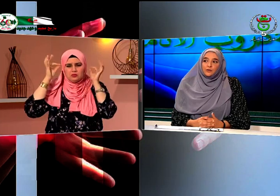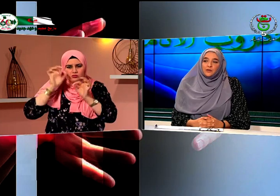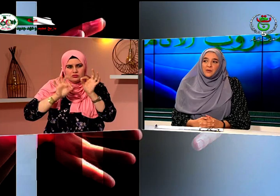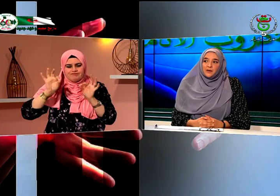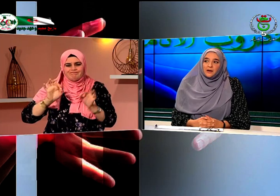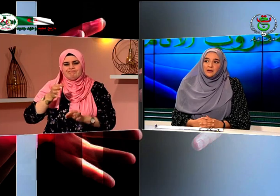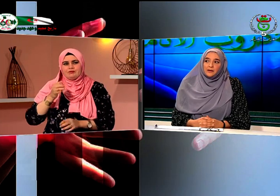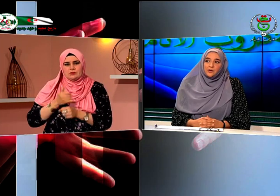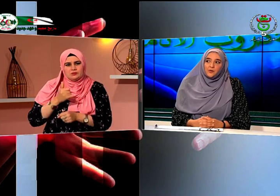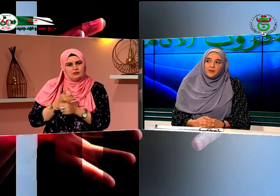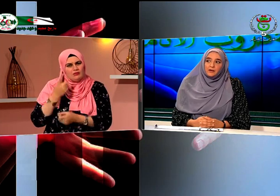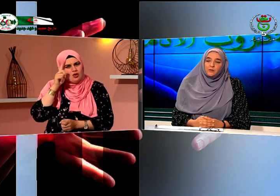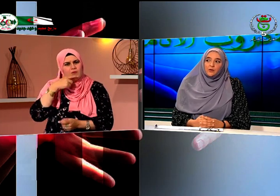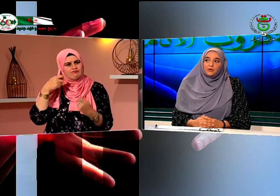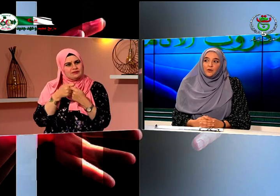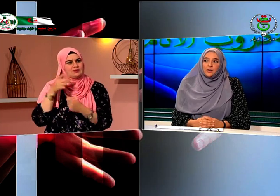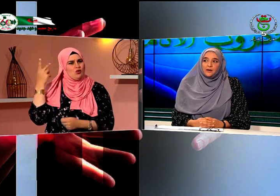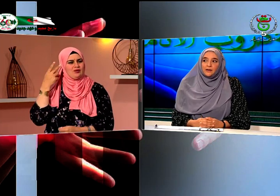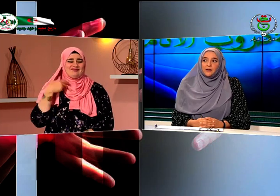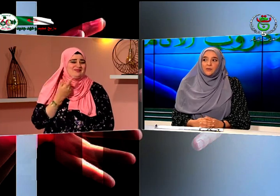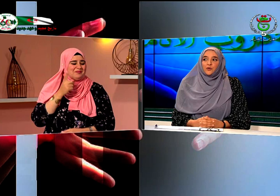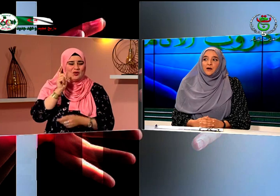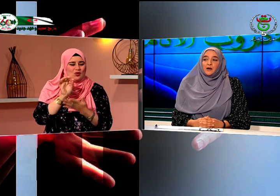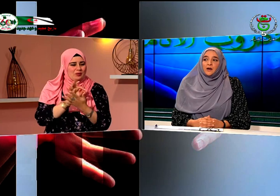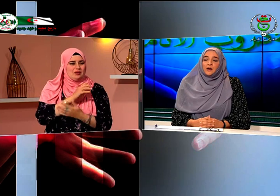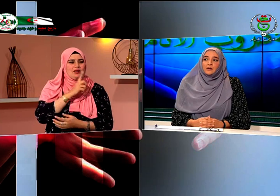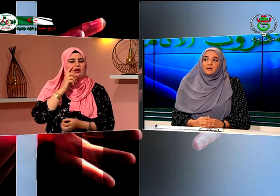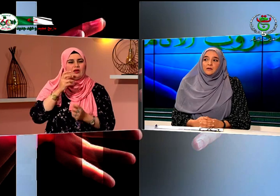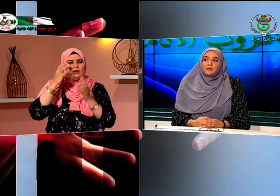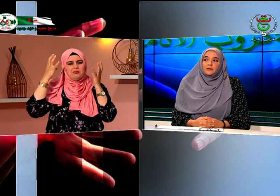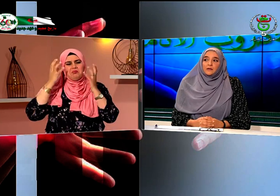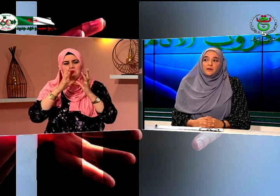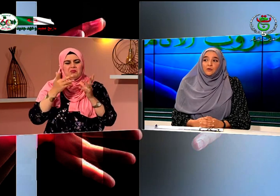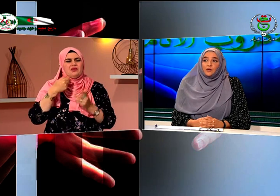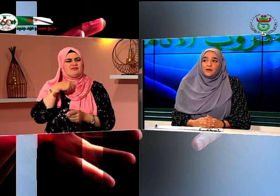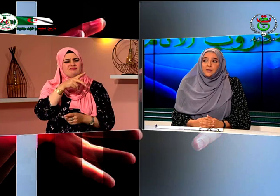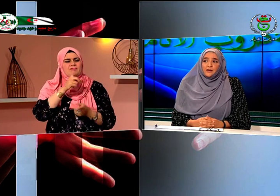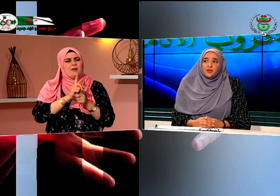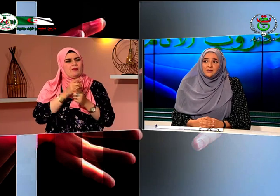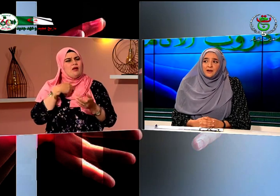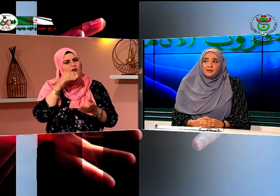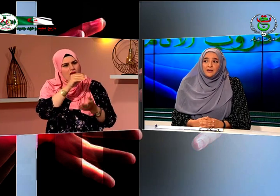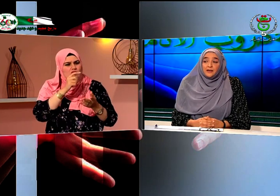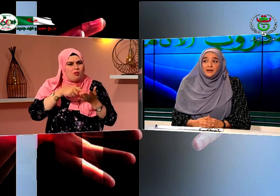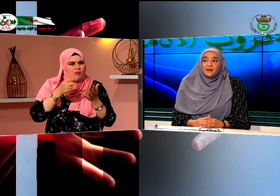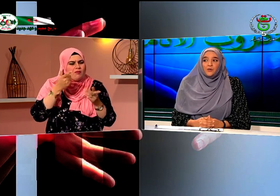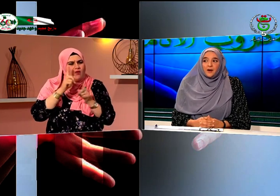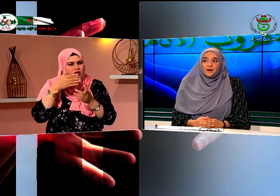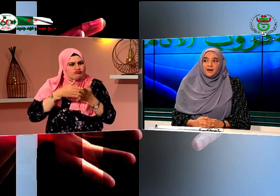نسمع بها شوية والأدن الأخرى يعني لا أسمع بها يظنوا أنني شخص عادي لكني أنا معاقة حقا